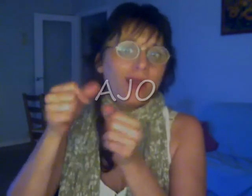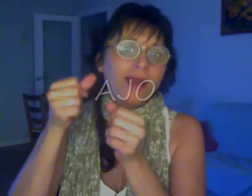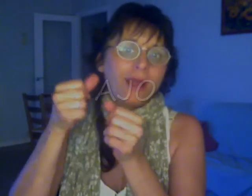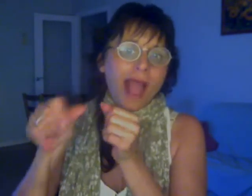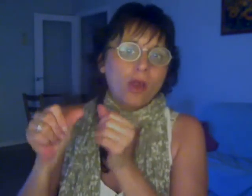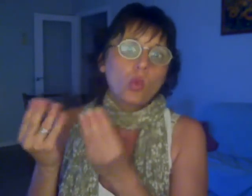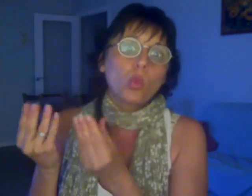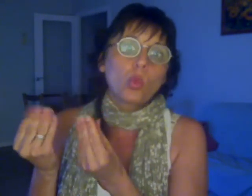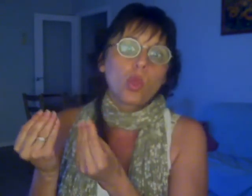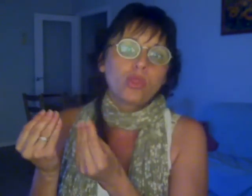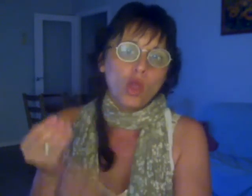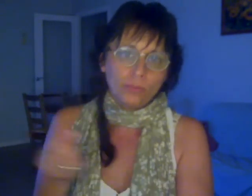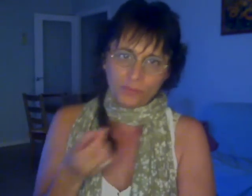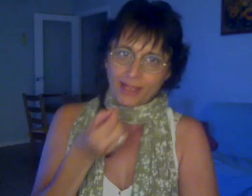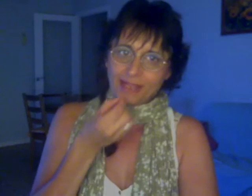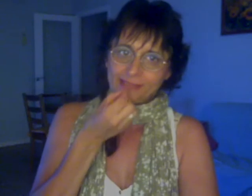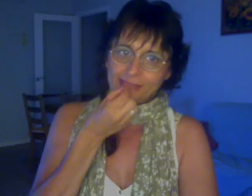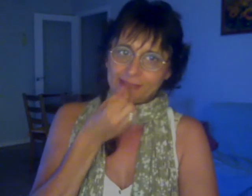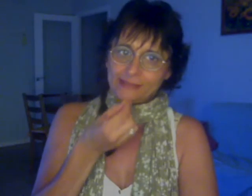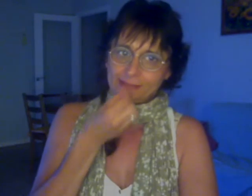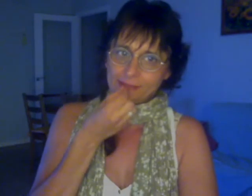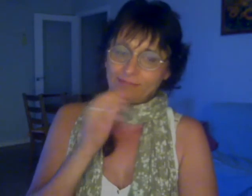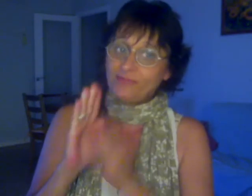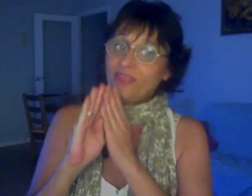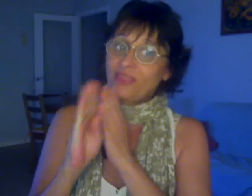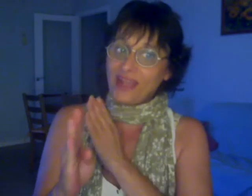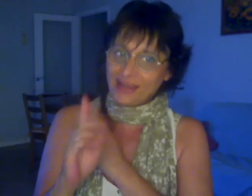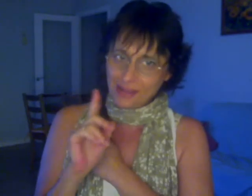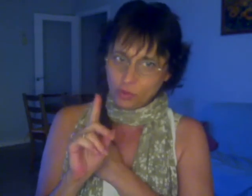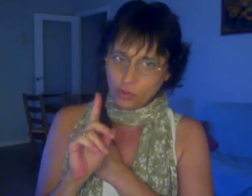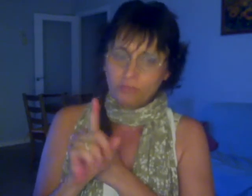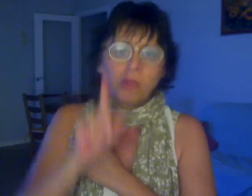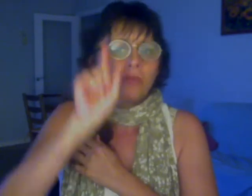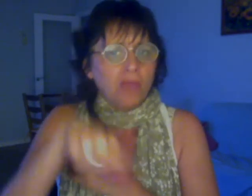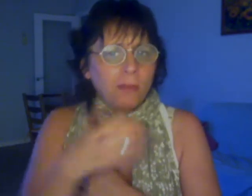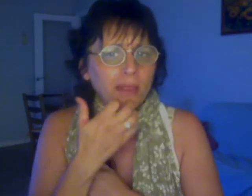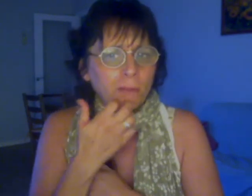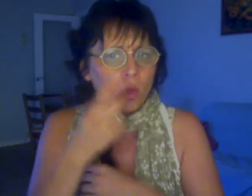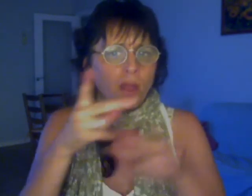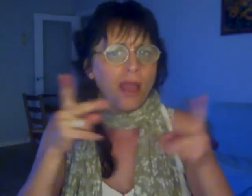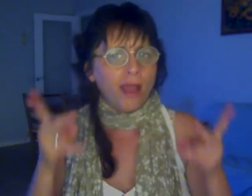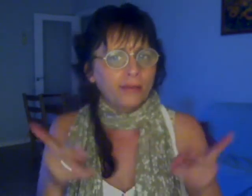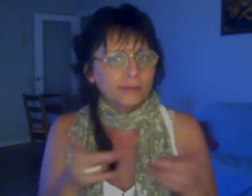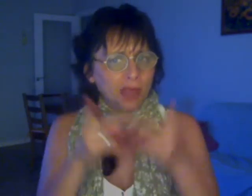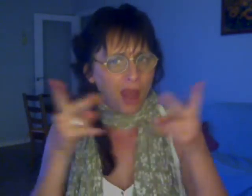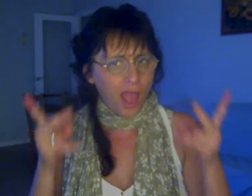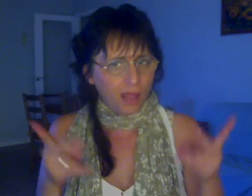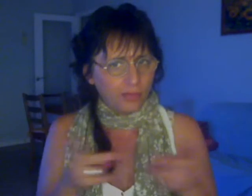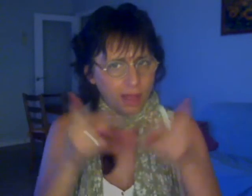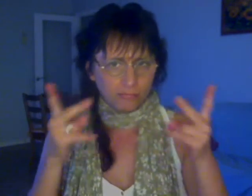Un peso pesado que nos puede hacer volar ligeros como una clima de ganamos en la zona Muchos premios, muchos sueños, muchas oportunidades con